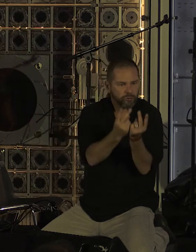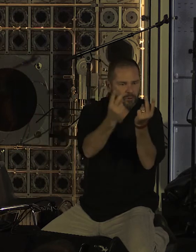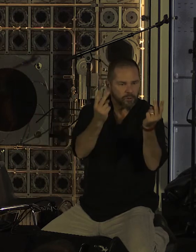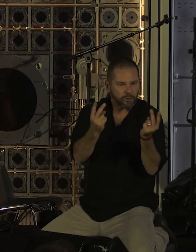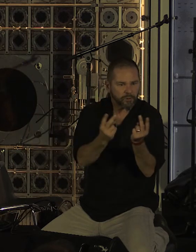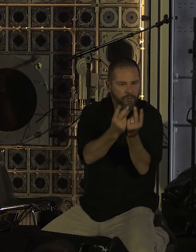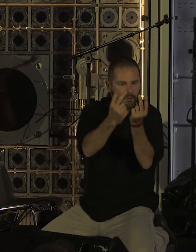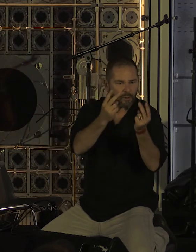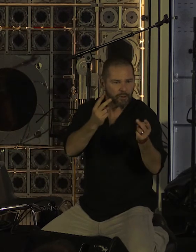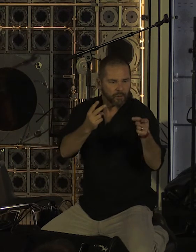grampus